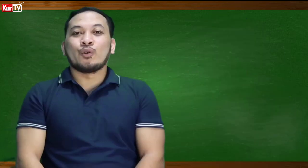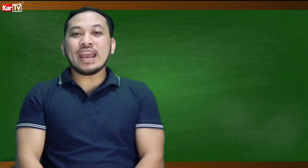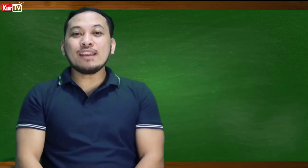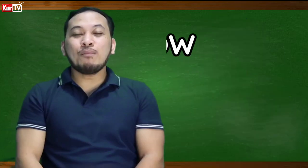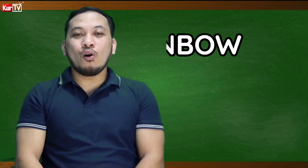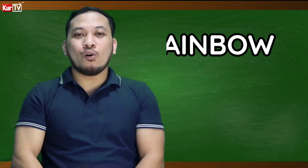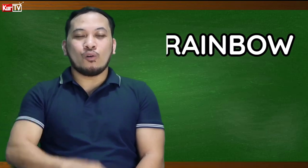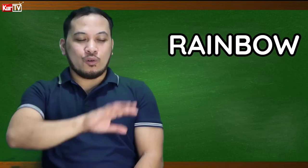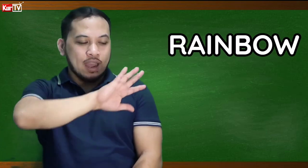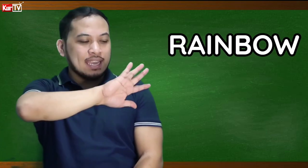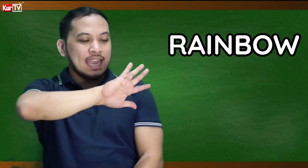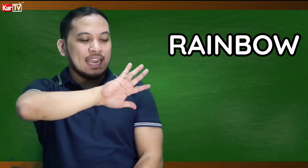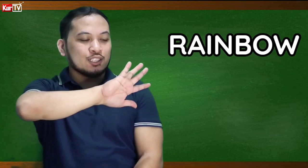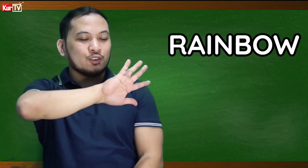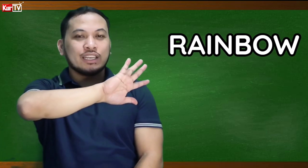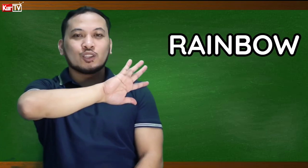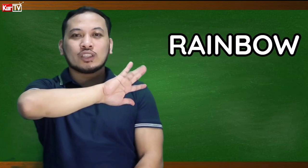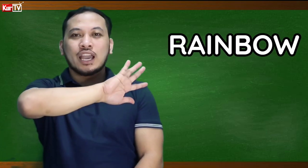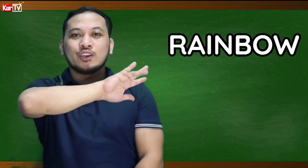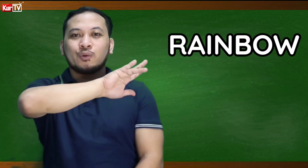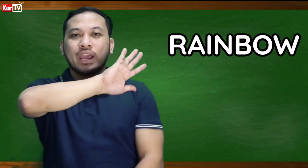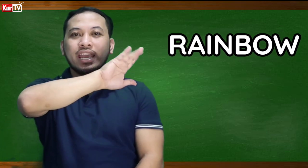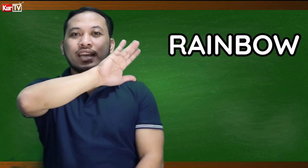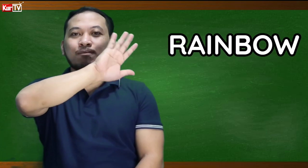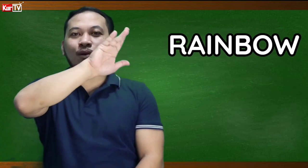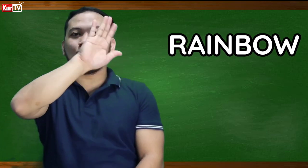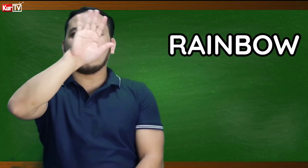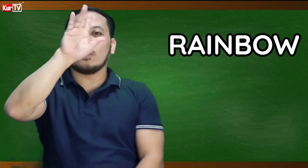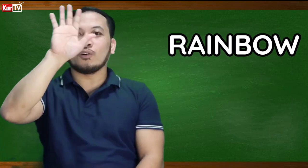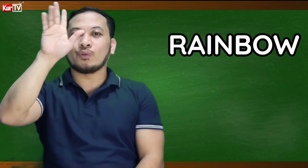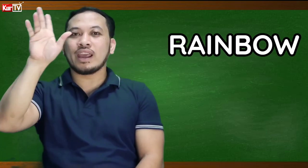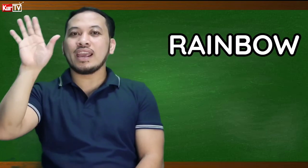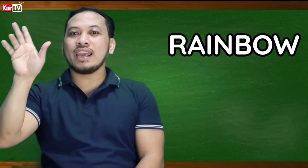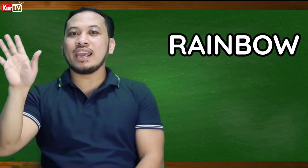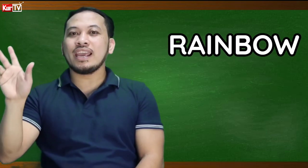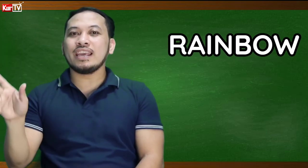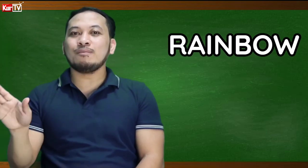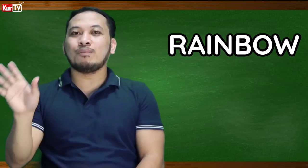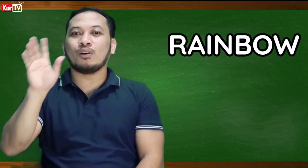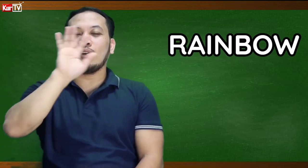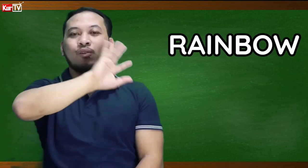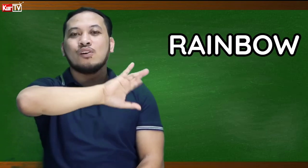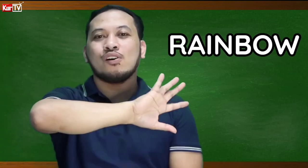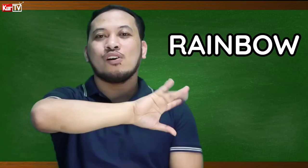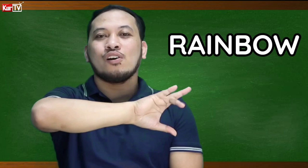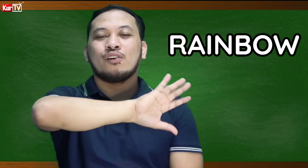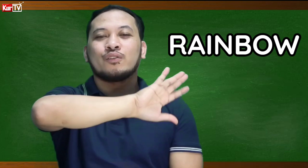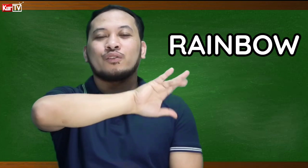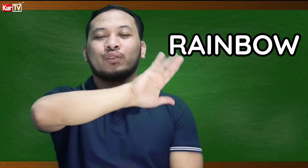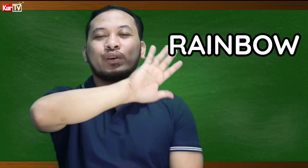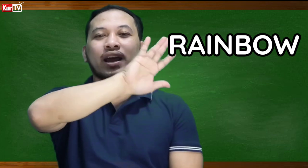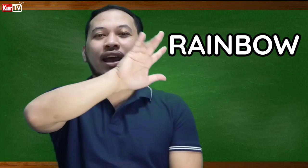rainbow rainbow ayan so, ganito tayo rainbow rainbow rainbow